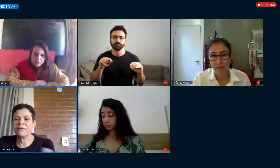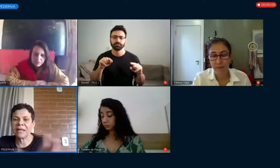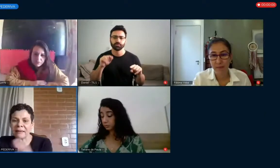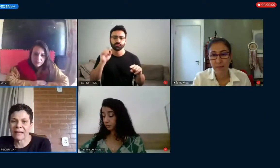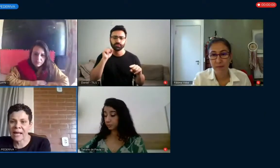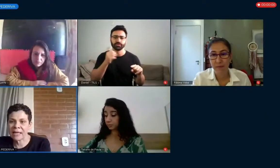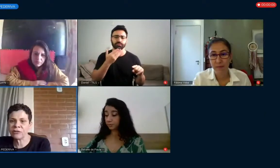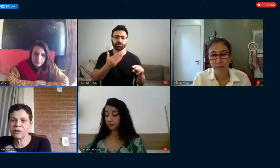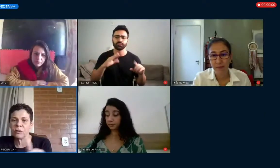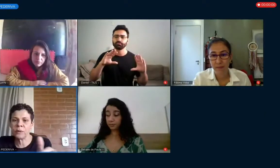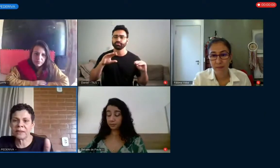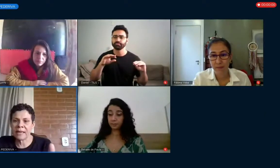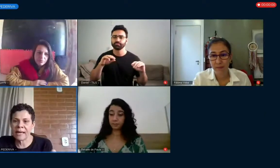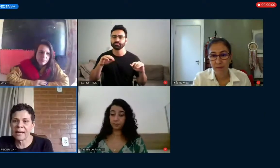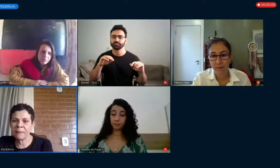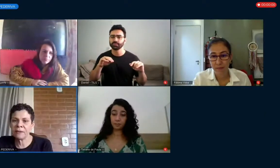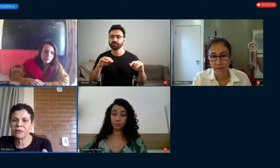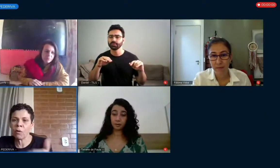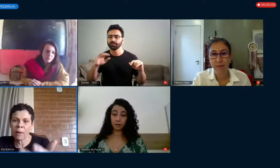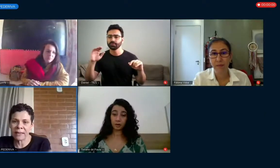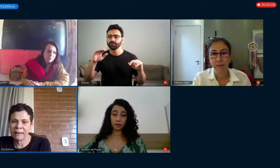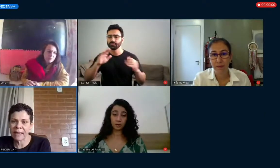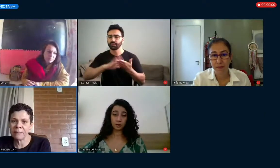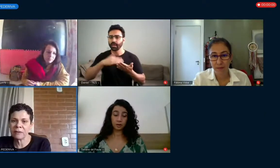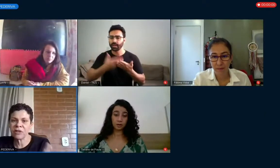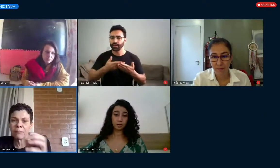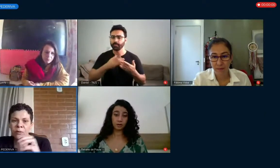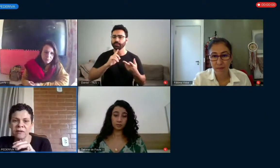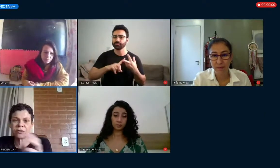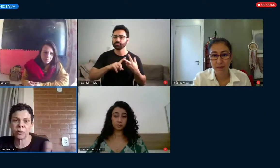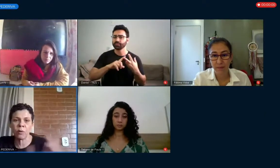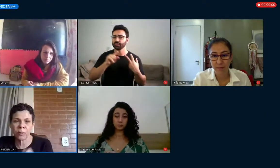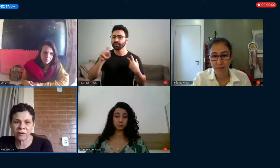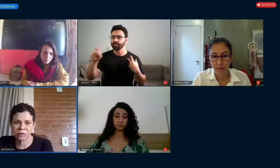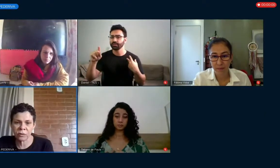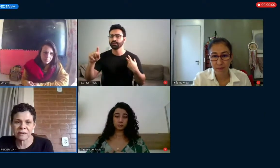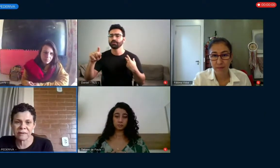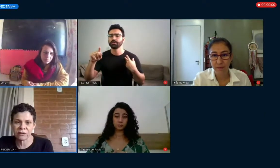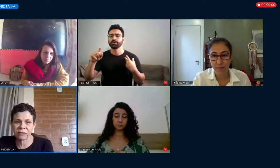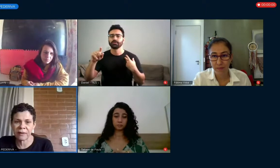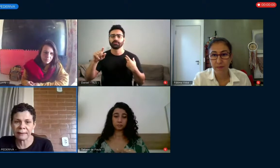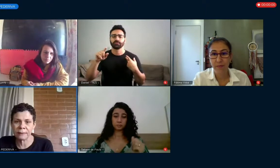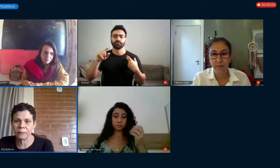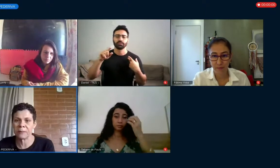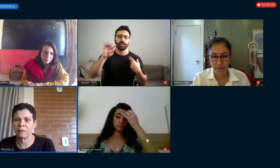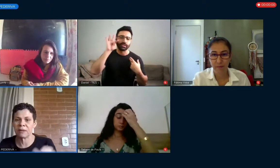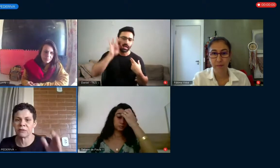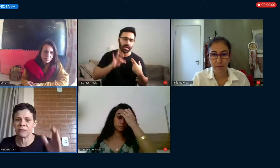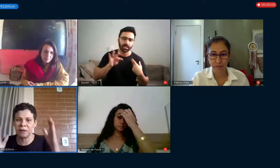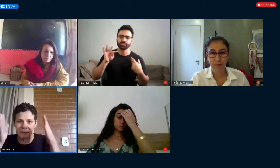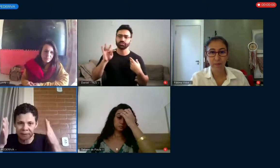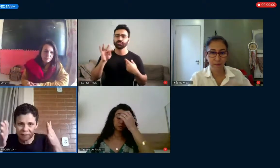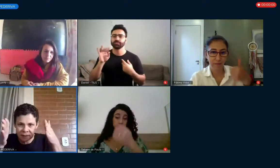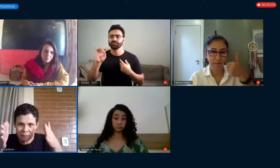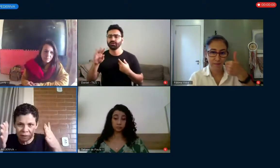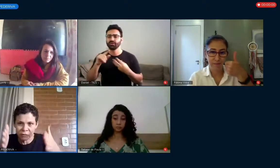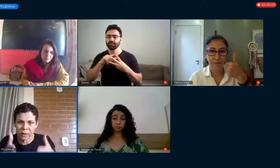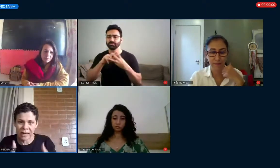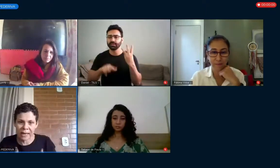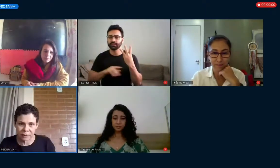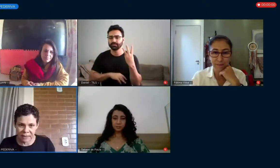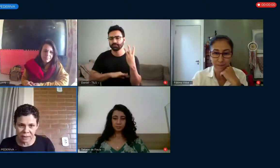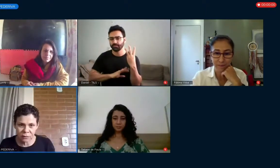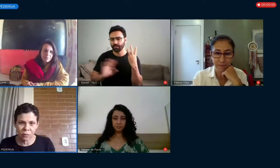para que fique a Tati, o intérprete ou a intérprete e a professora ou o professor que esteja falando, que eu acho que fica mais